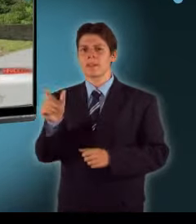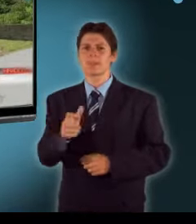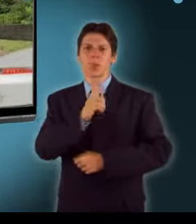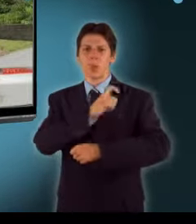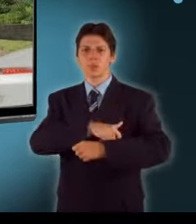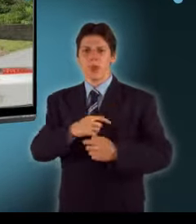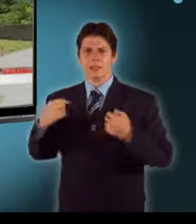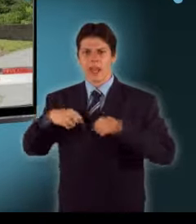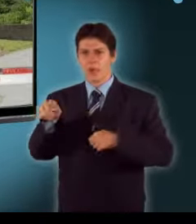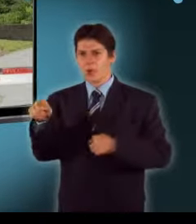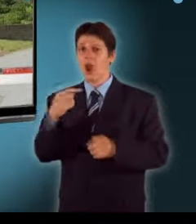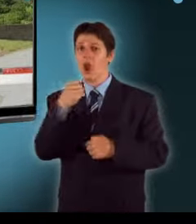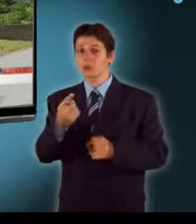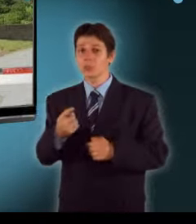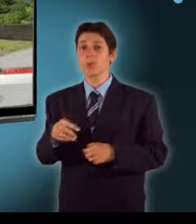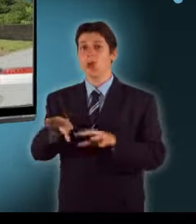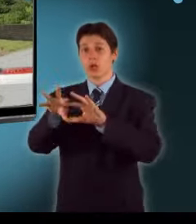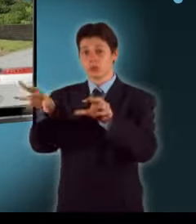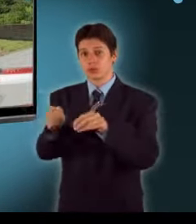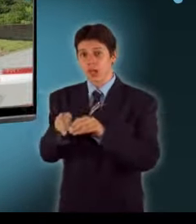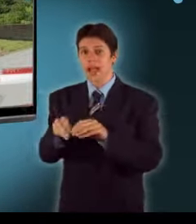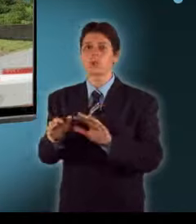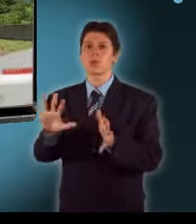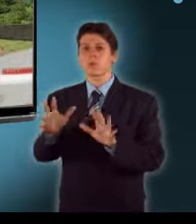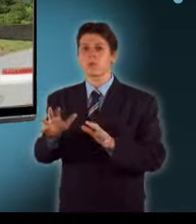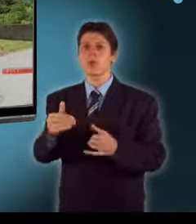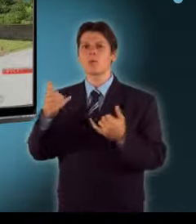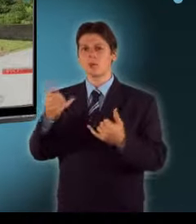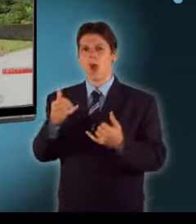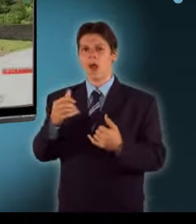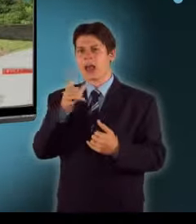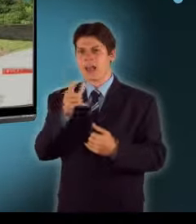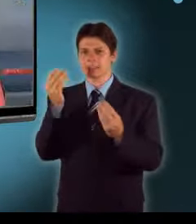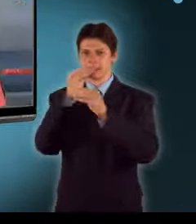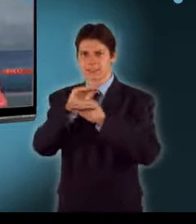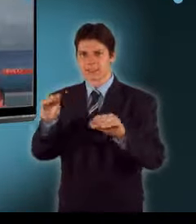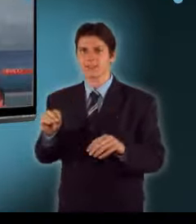hogy a család várhatóan ma ad közleményt a művész egészségi állapotáról.